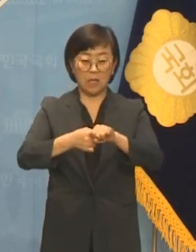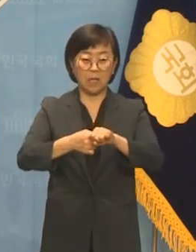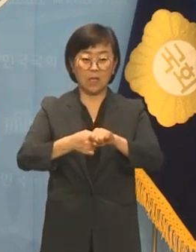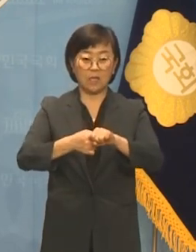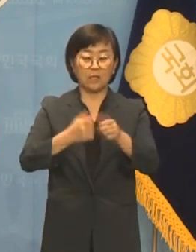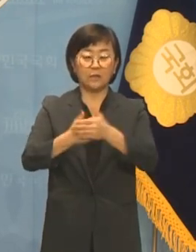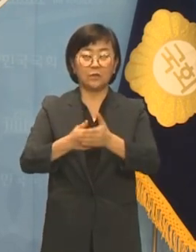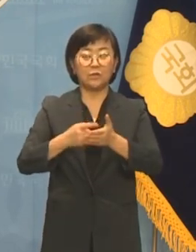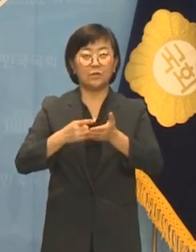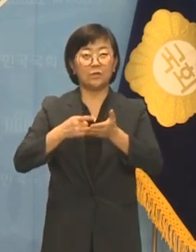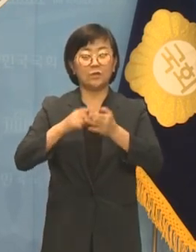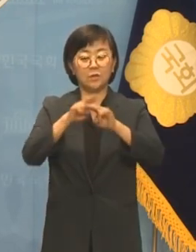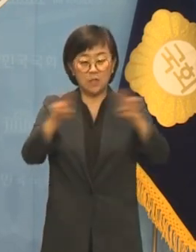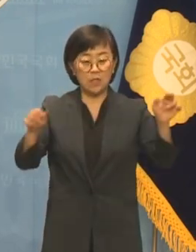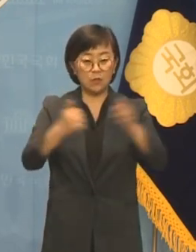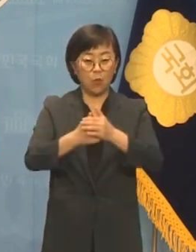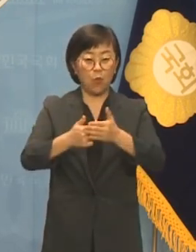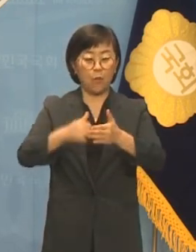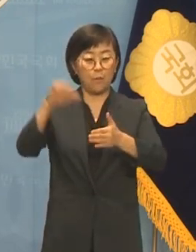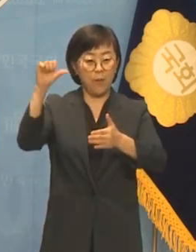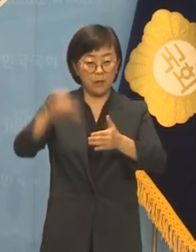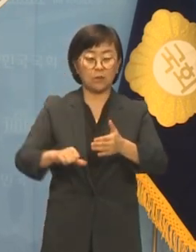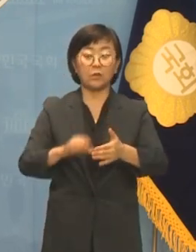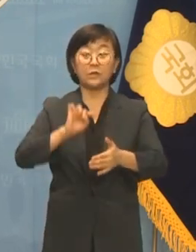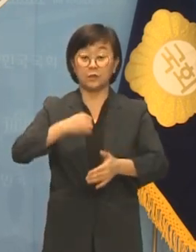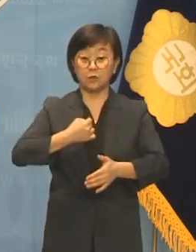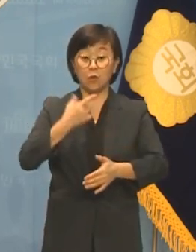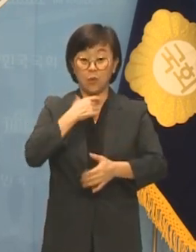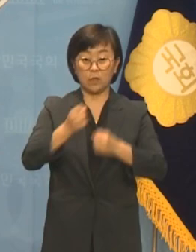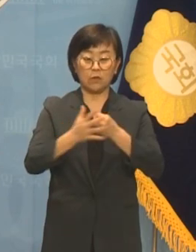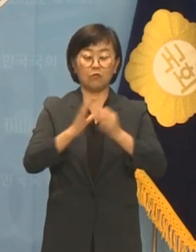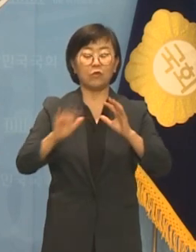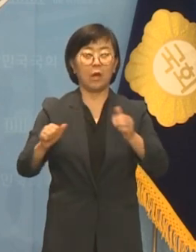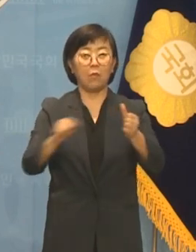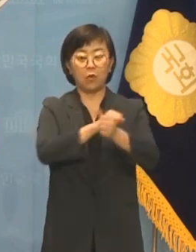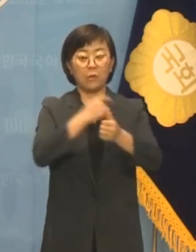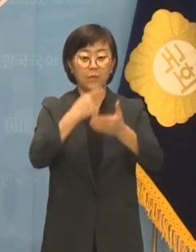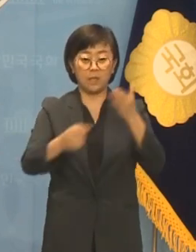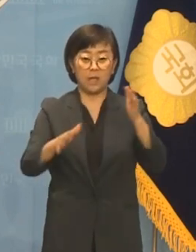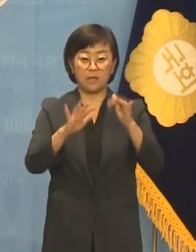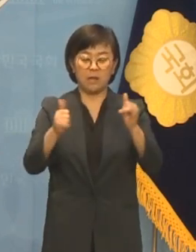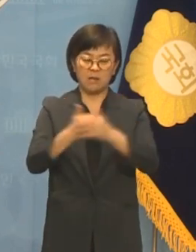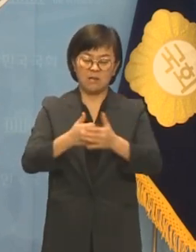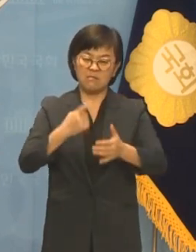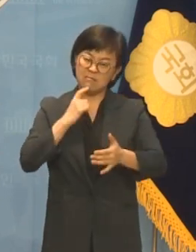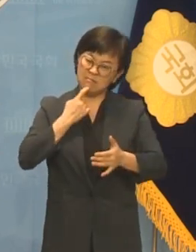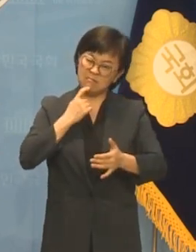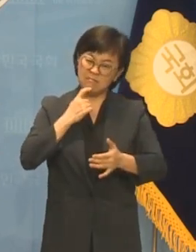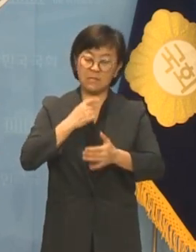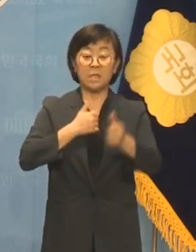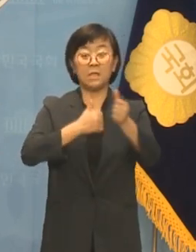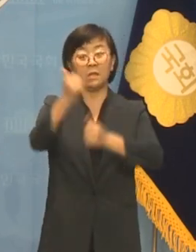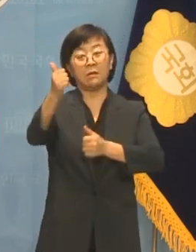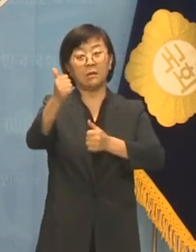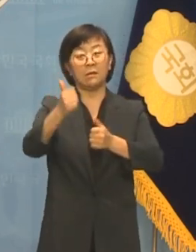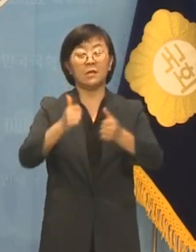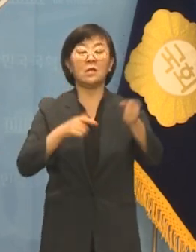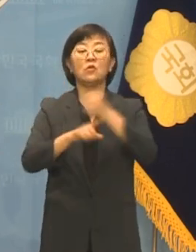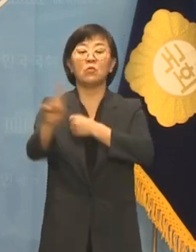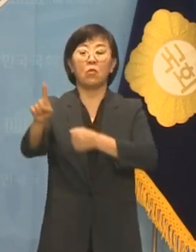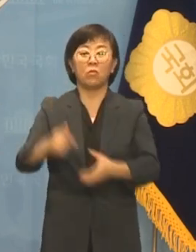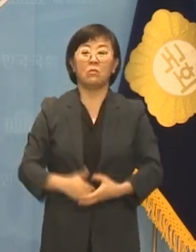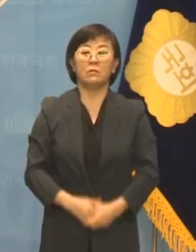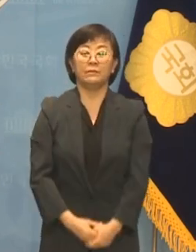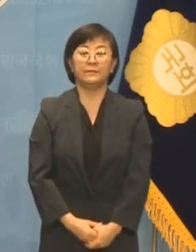패소를 자초했던 정부가 국가폭력의 피해자들에게는 아득바득 이기려 하는 이유가 대체